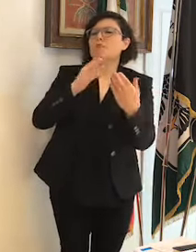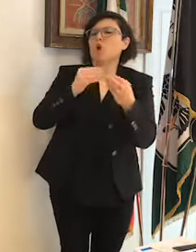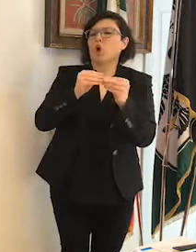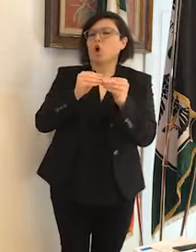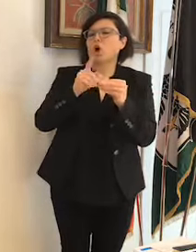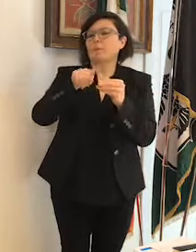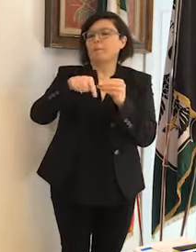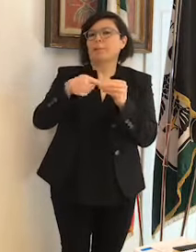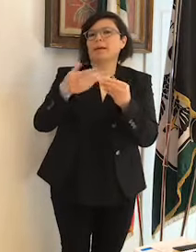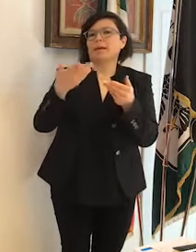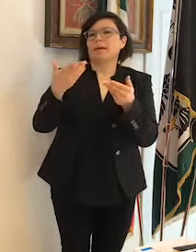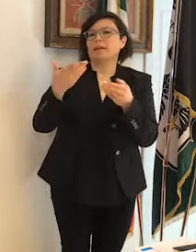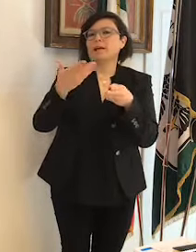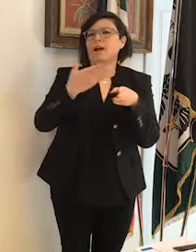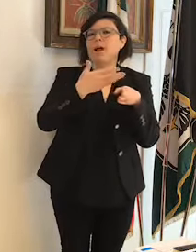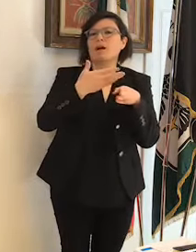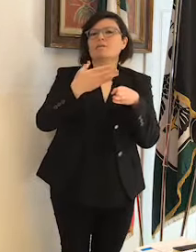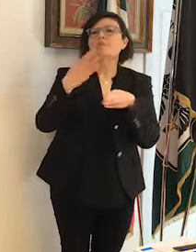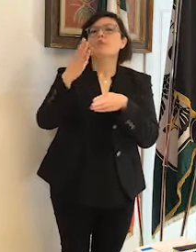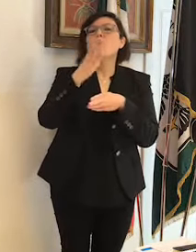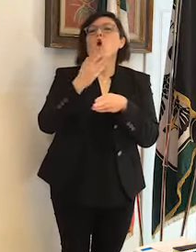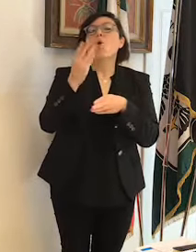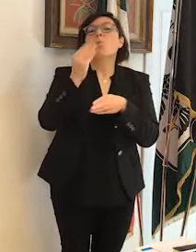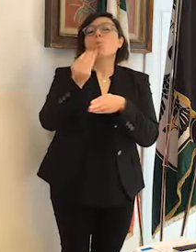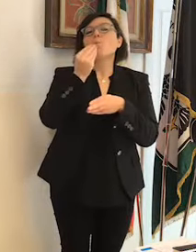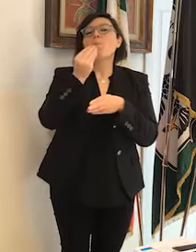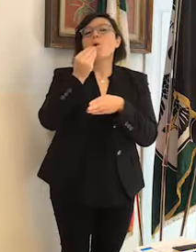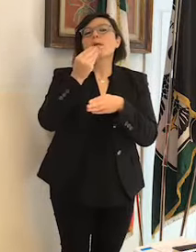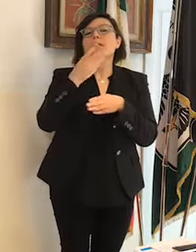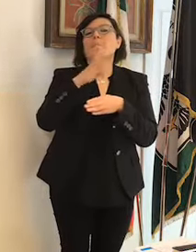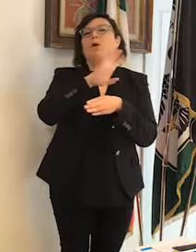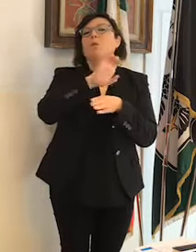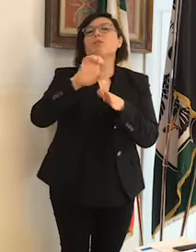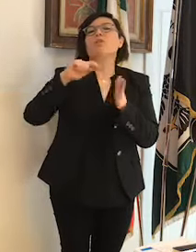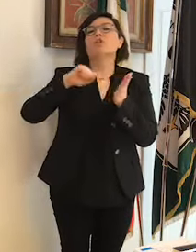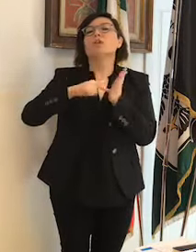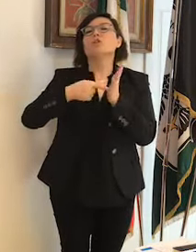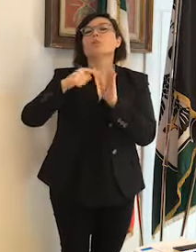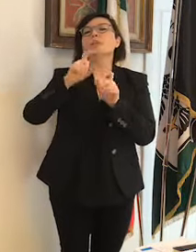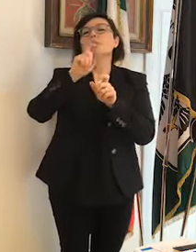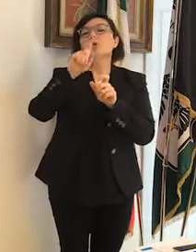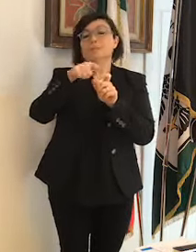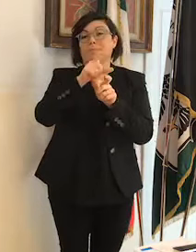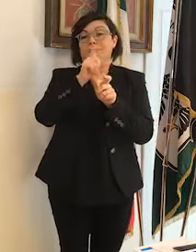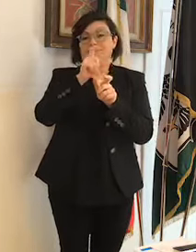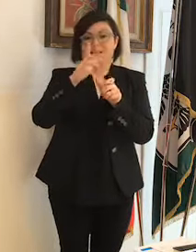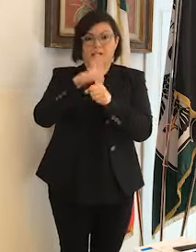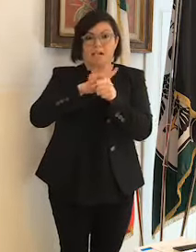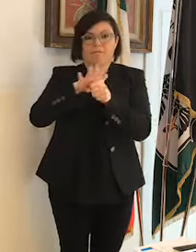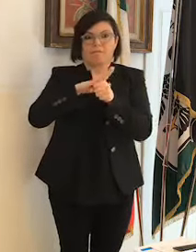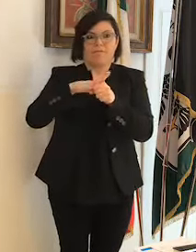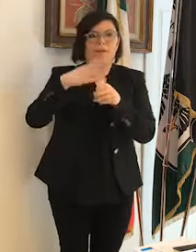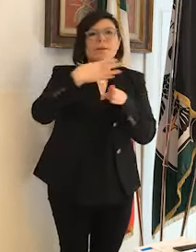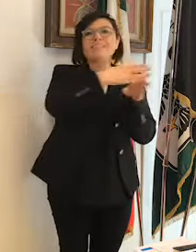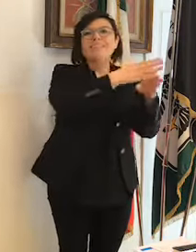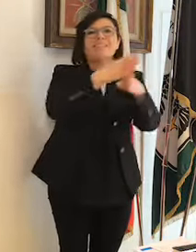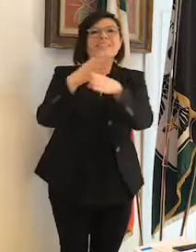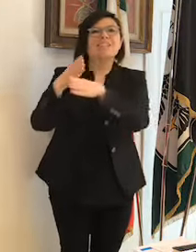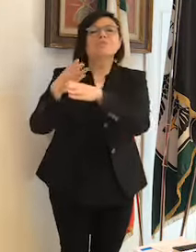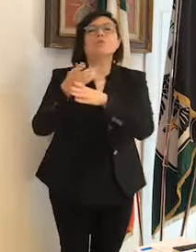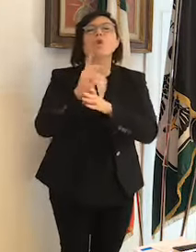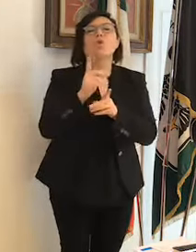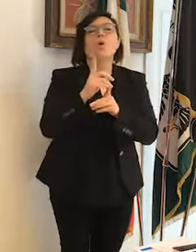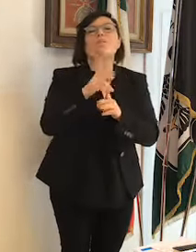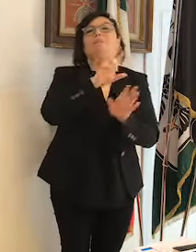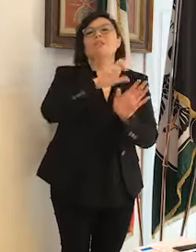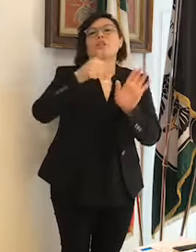distribuzione dei buoni pasto, dei fondi, dei famosi 400 milioni per le famiglie. Allora, per quanto riguarda il 368 mila